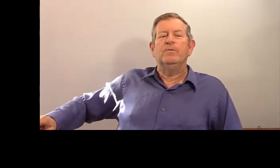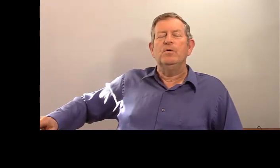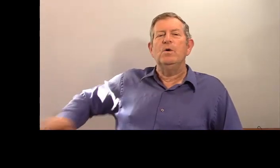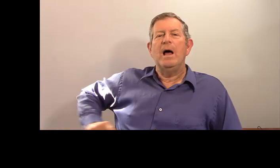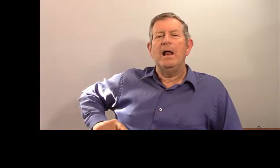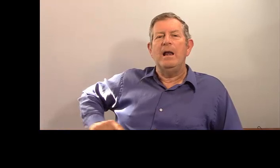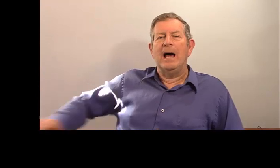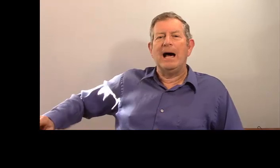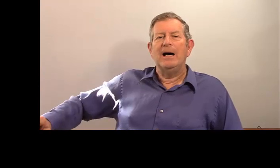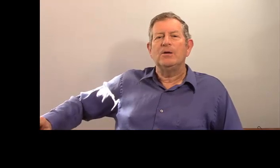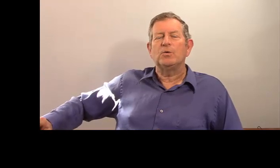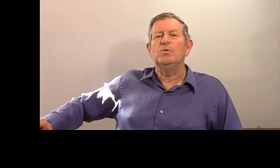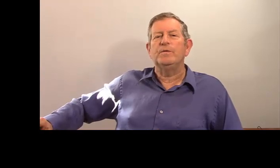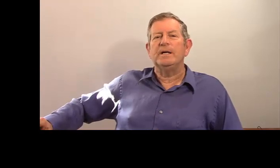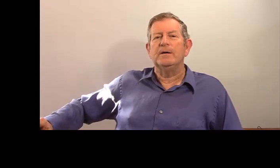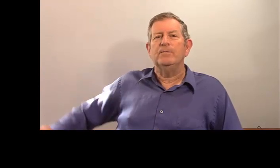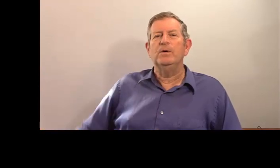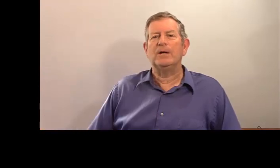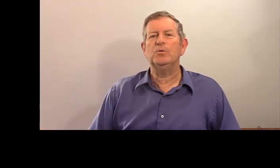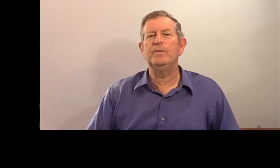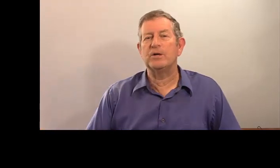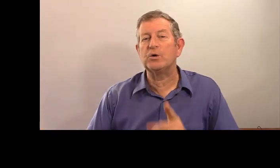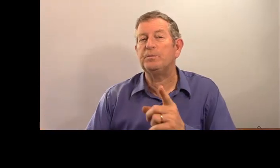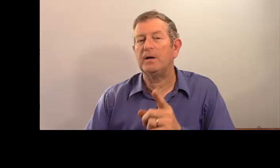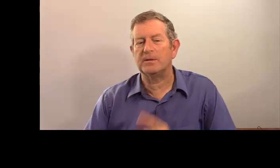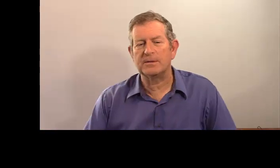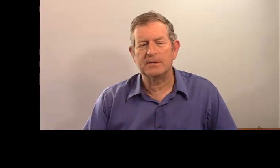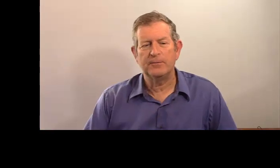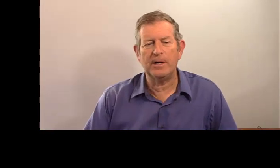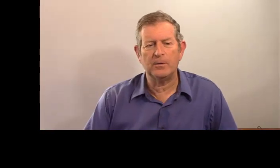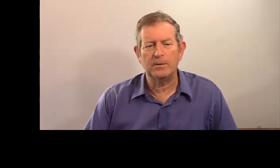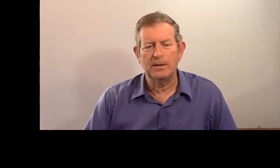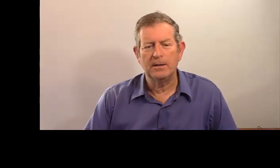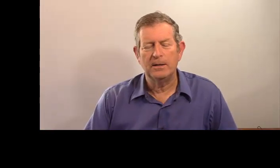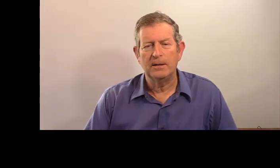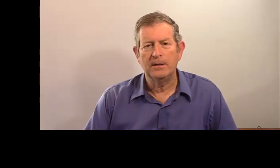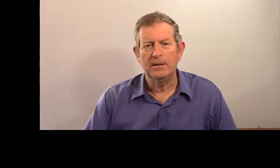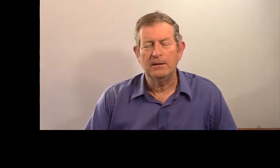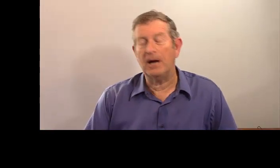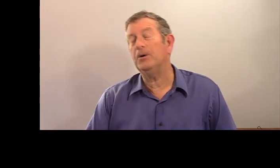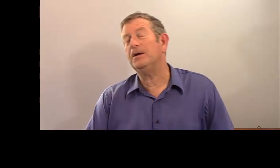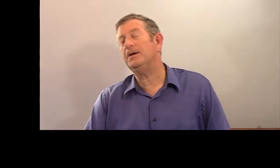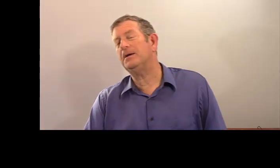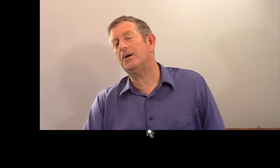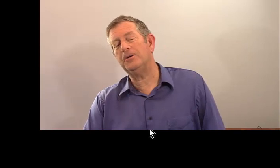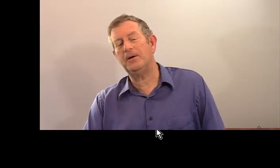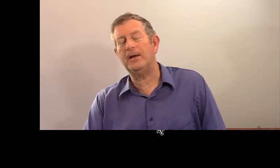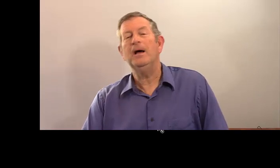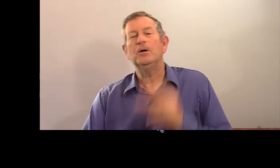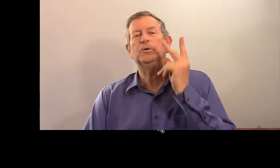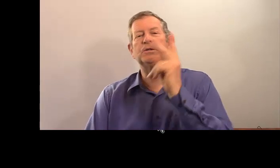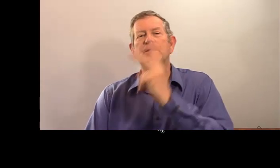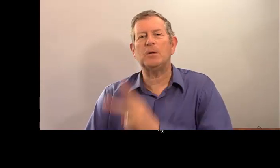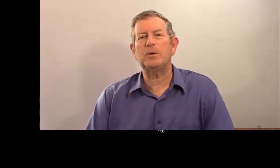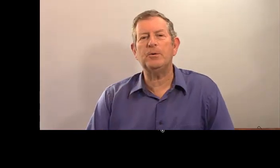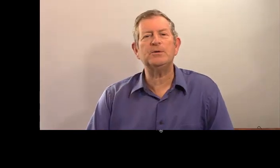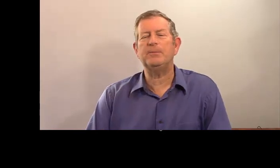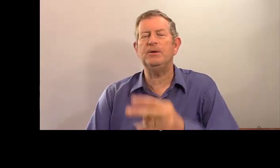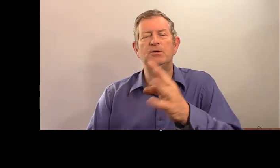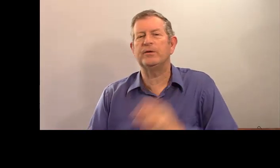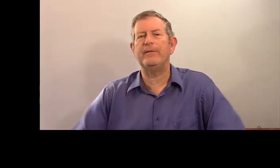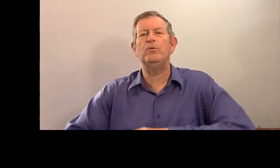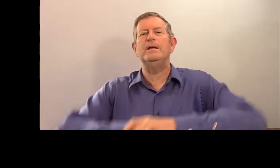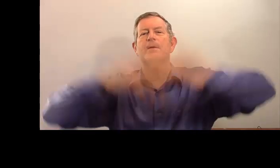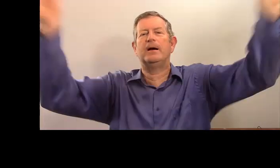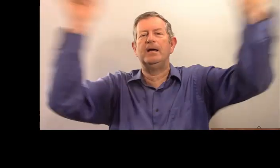Donc, vous la trouvez. Vous la trouvez, je pense. Voyons. Vous la trouvez. Ah oui, ah oui, ah oui. Deux exemples de